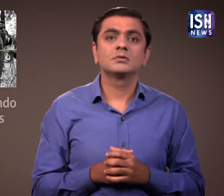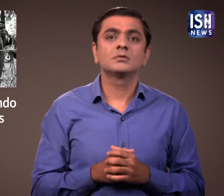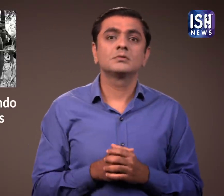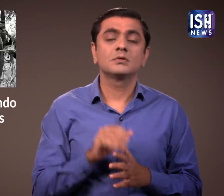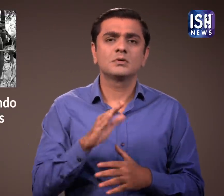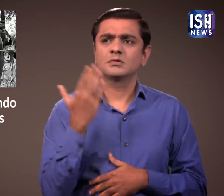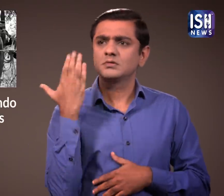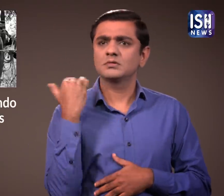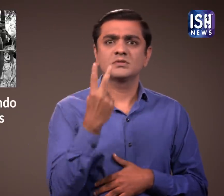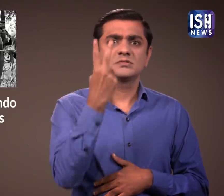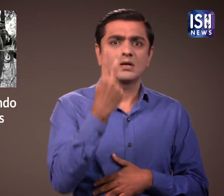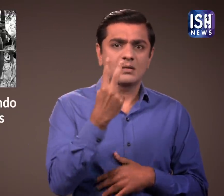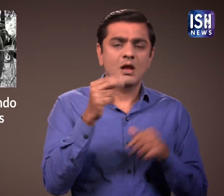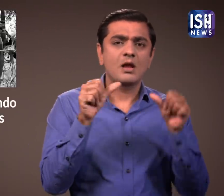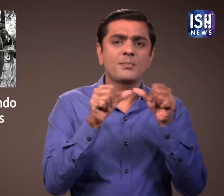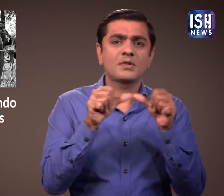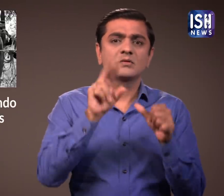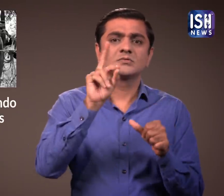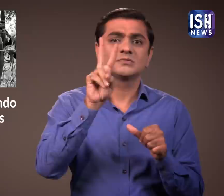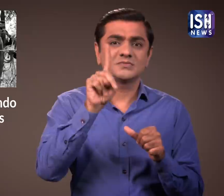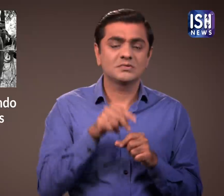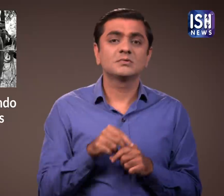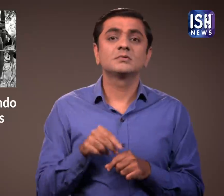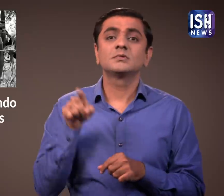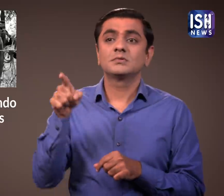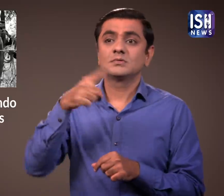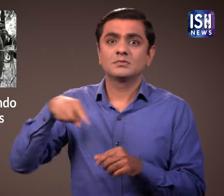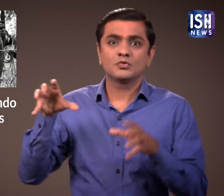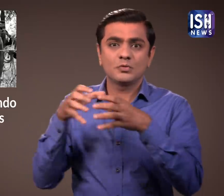2 अप्रेल को 2000 सुरक्षा कर्मी